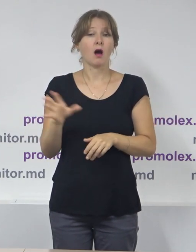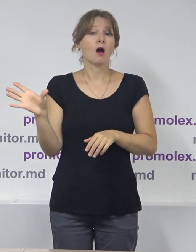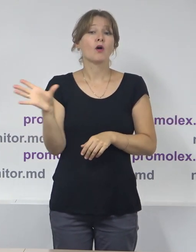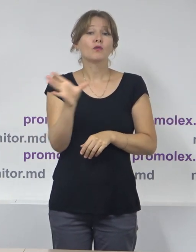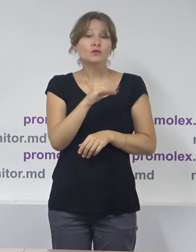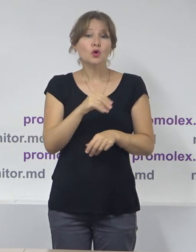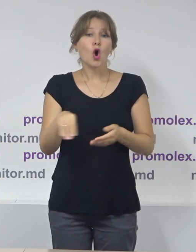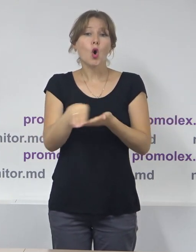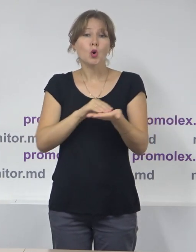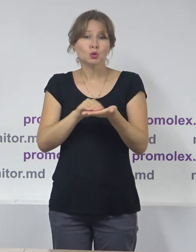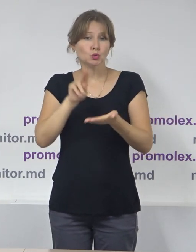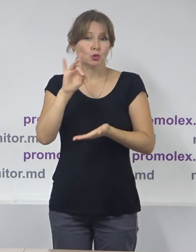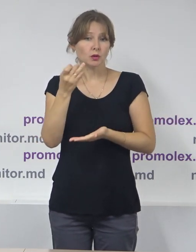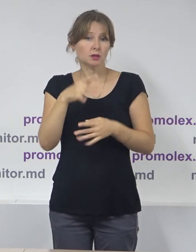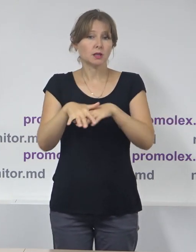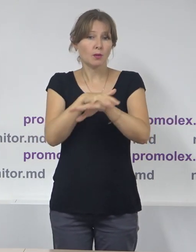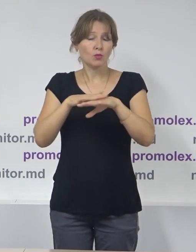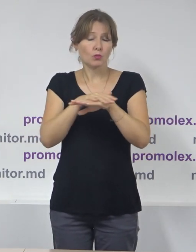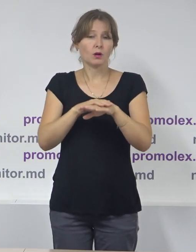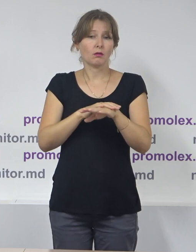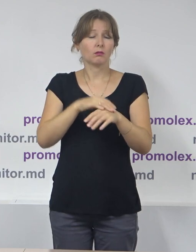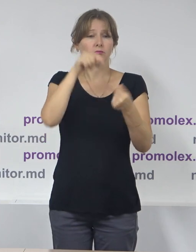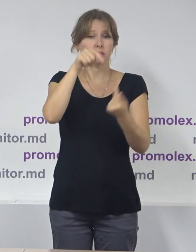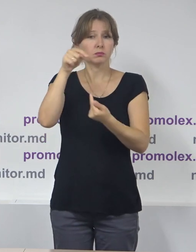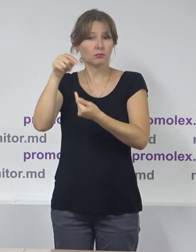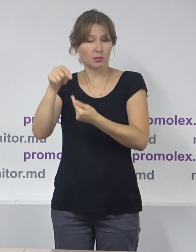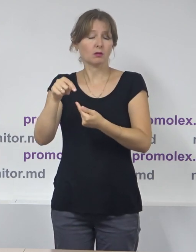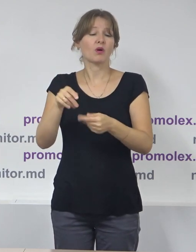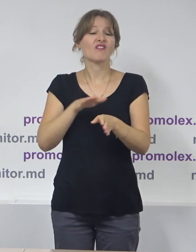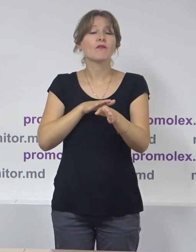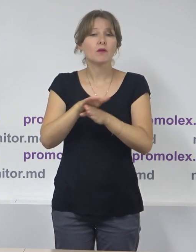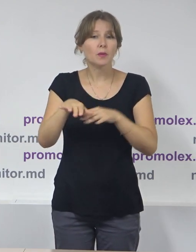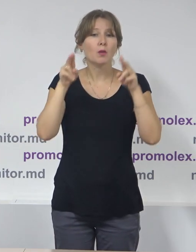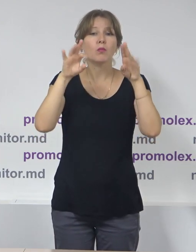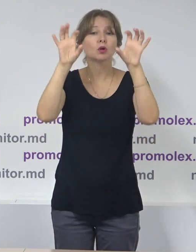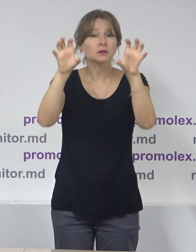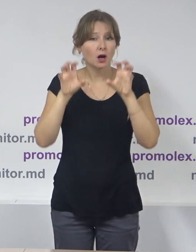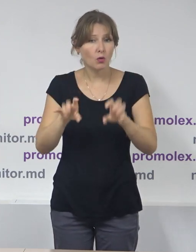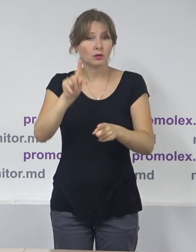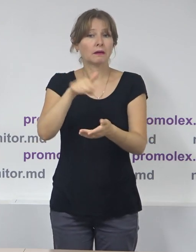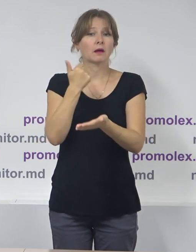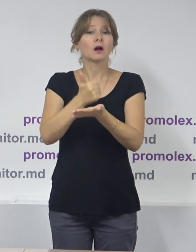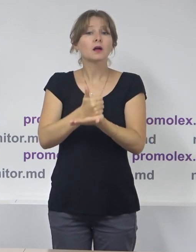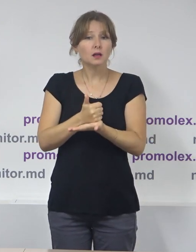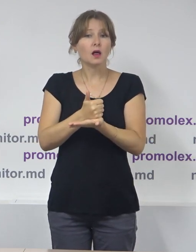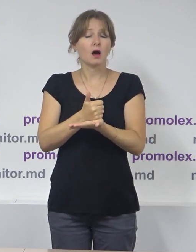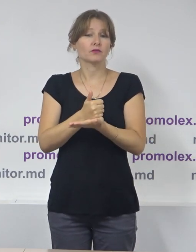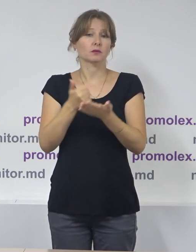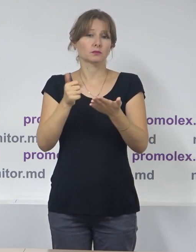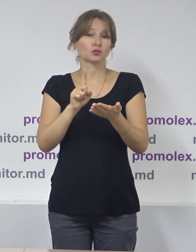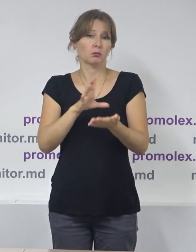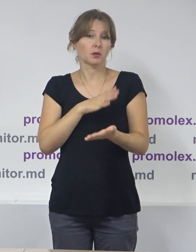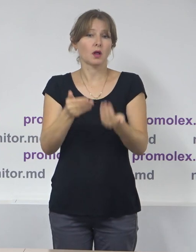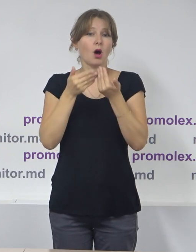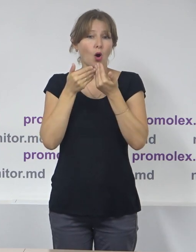consultare publică s-a desfășurat conform previderilor legale și a fost unul în general deschis,